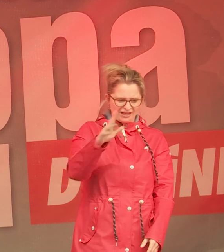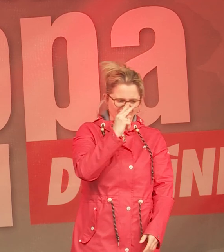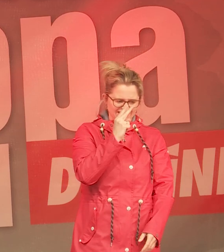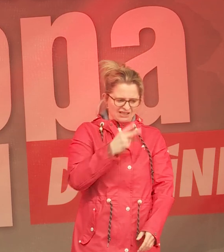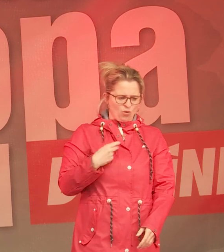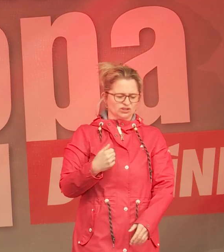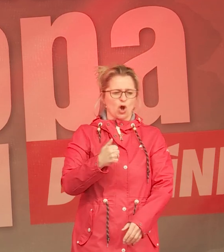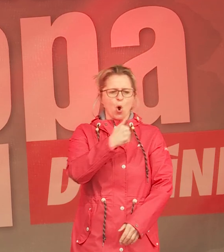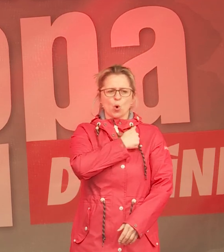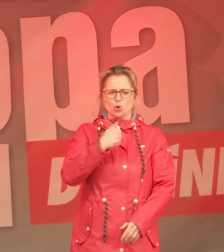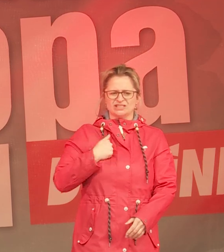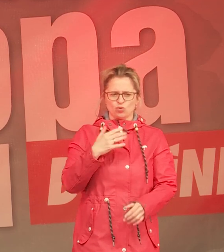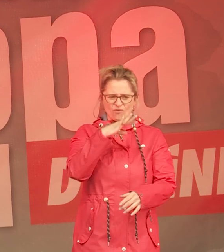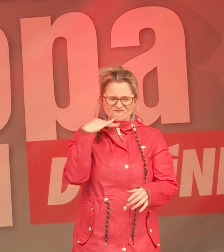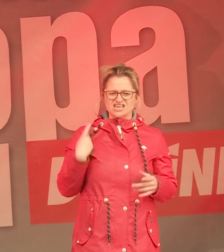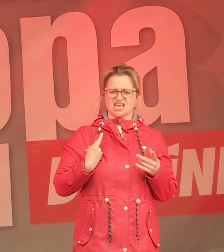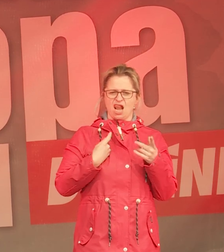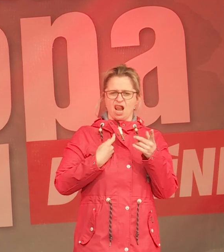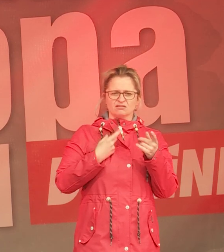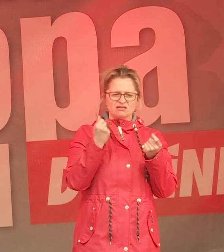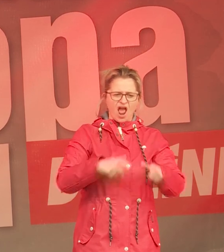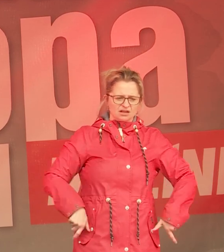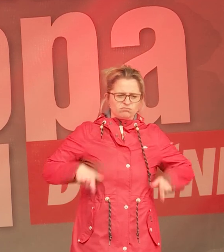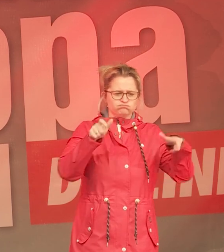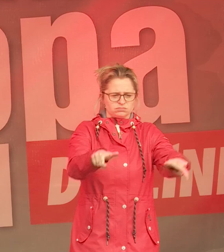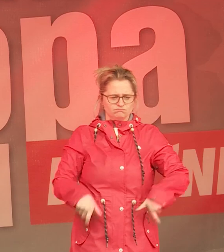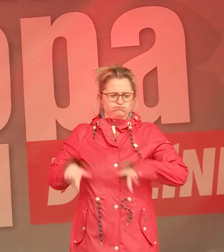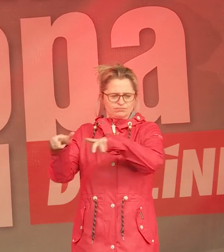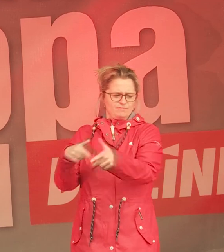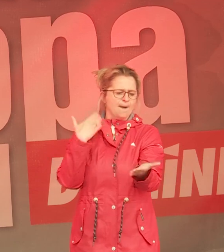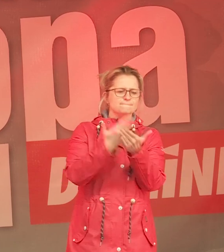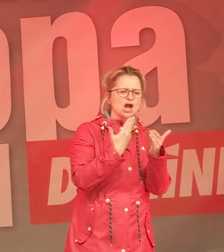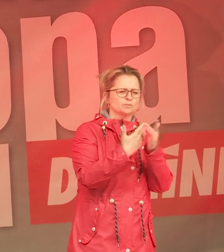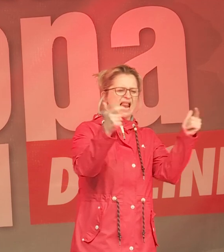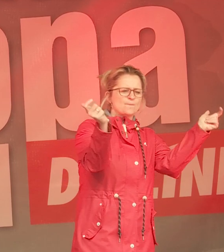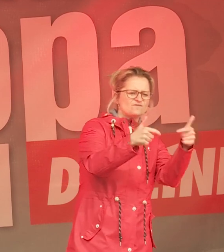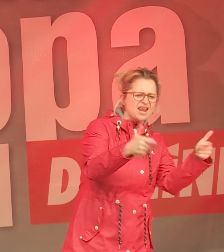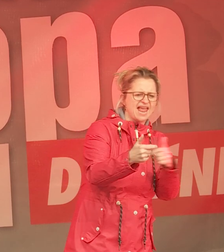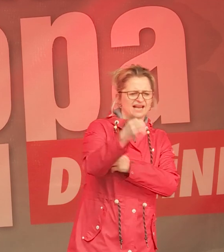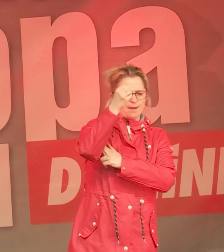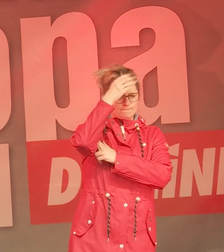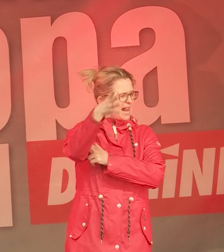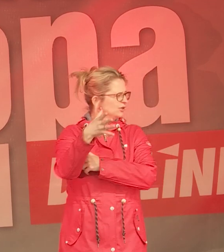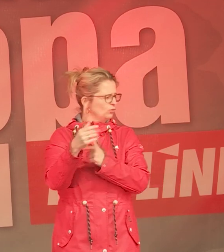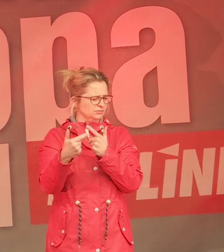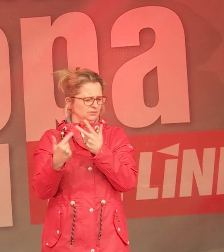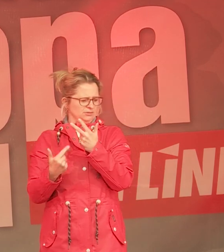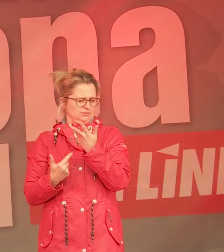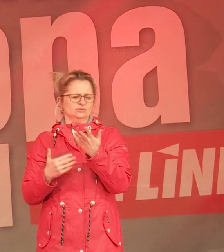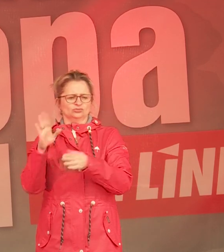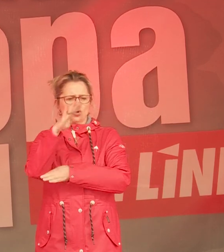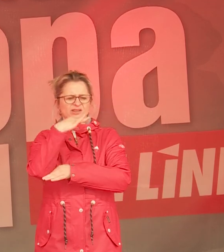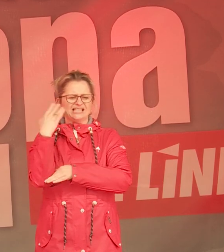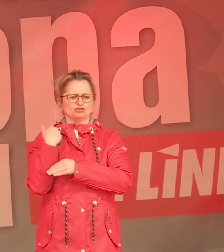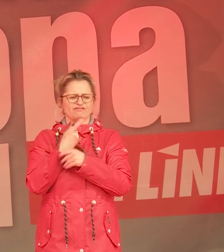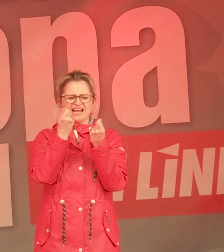ausgeben. Das sind die gleichen Politiker, die uns immer erzählen, auch bei Pflege, bei Bildung, bei vielen anderen Dingen, da haben wir nicht genug